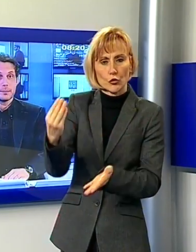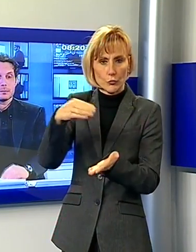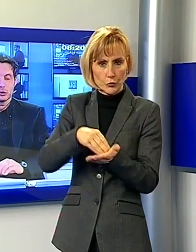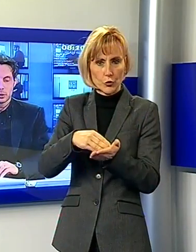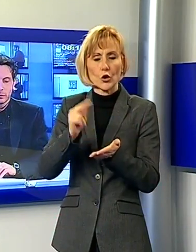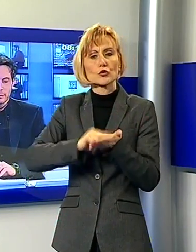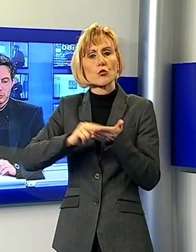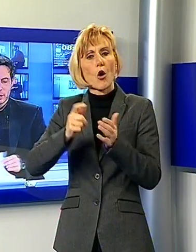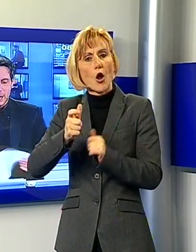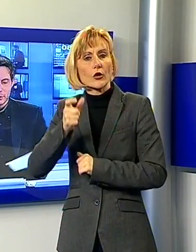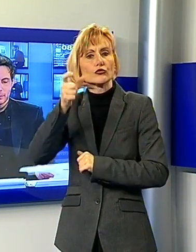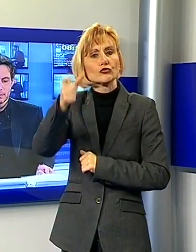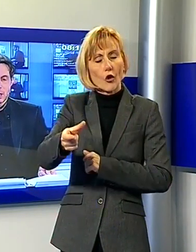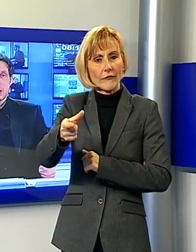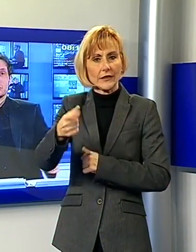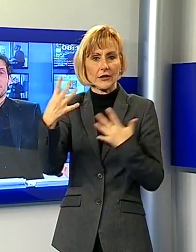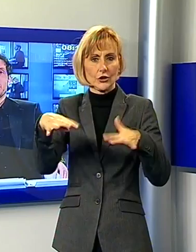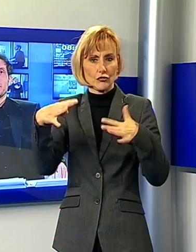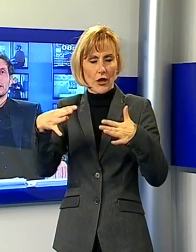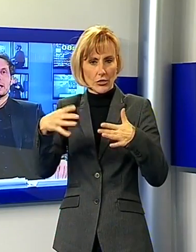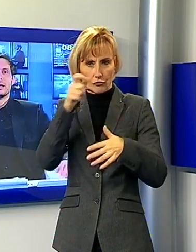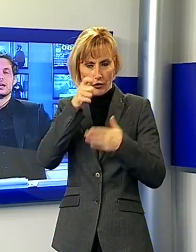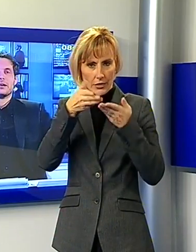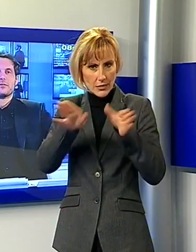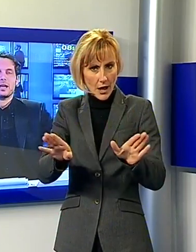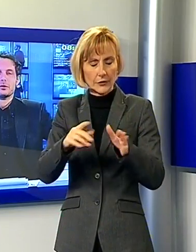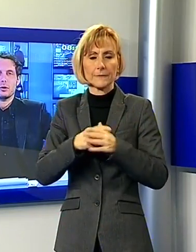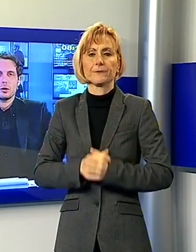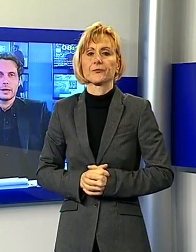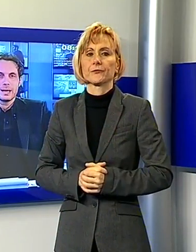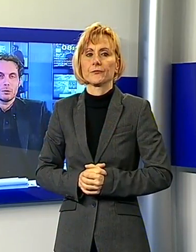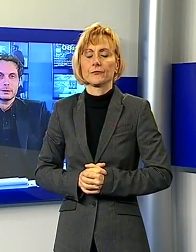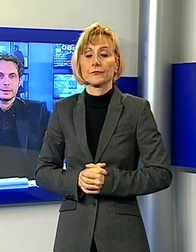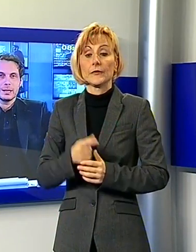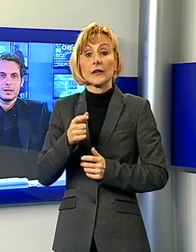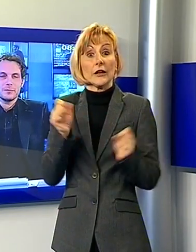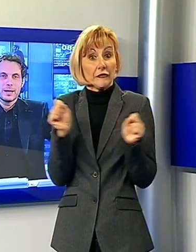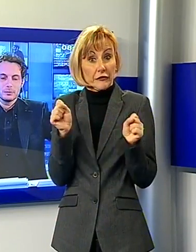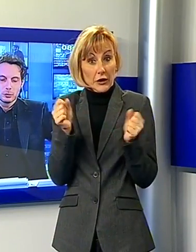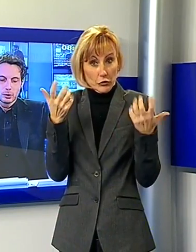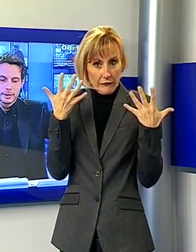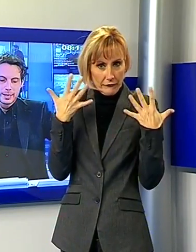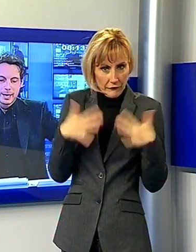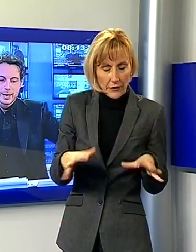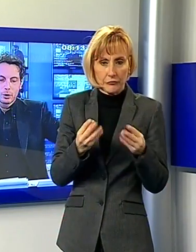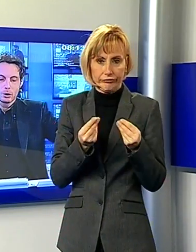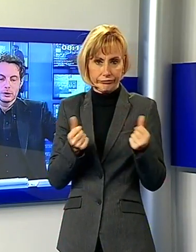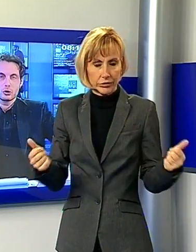19 gennaio. Dopo il freddo è la volta del vento ed è codice